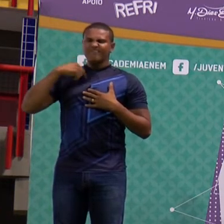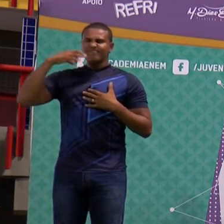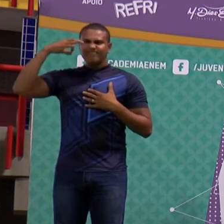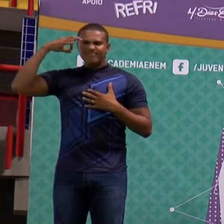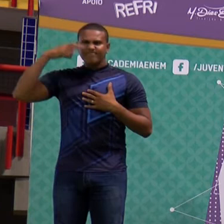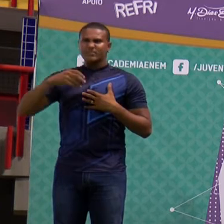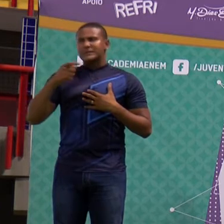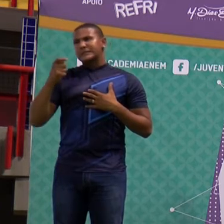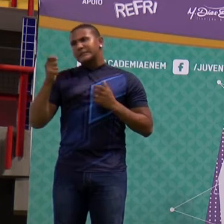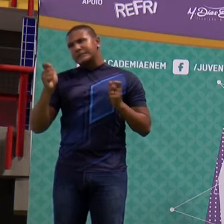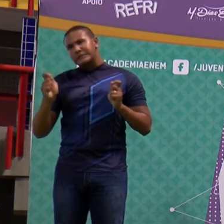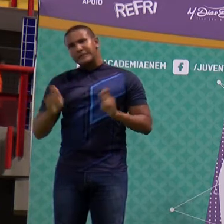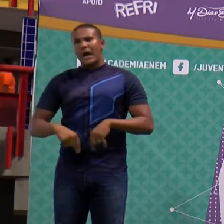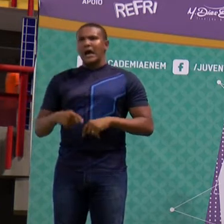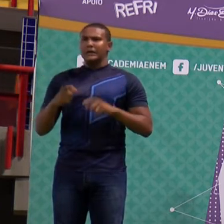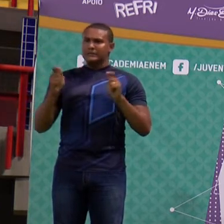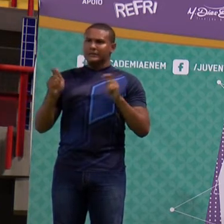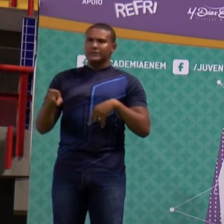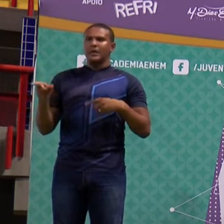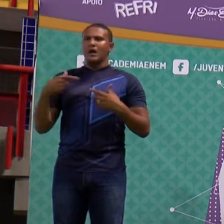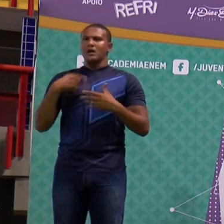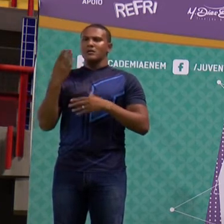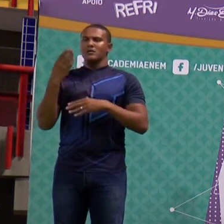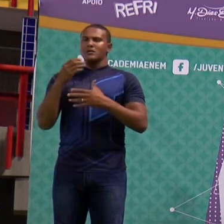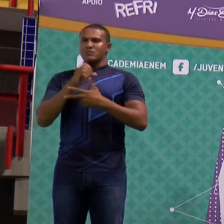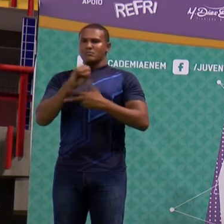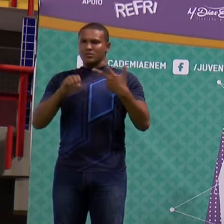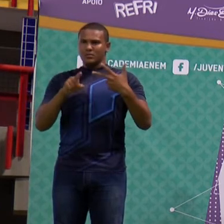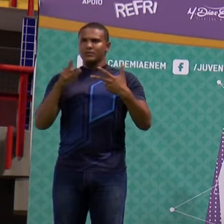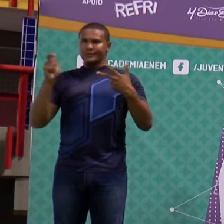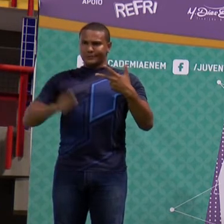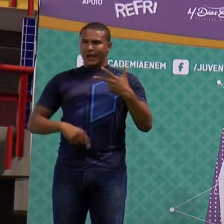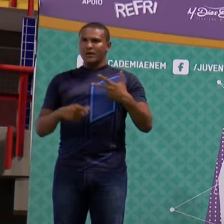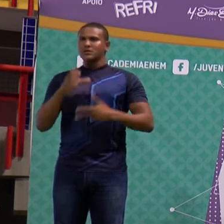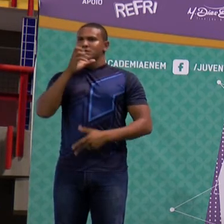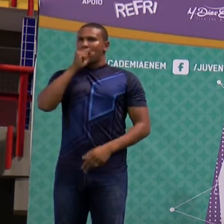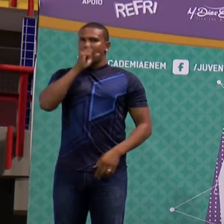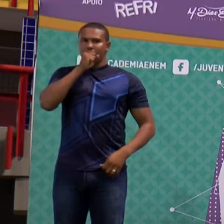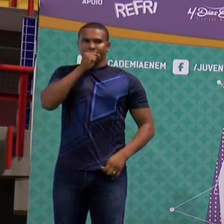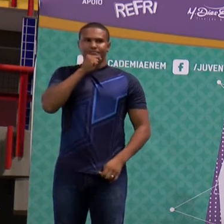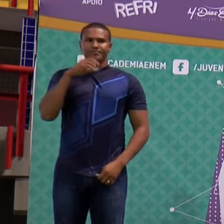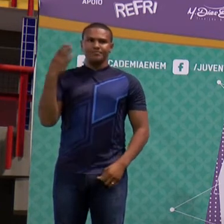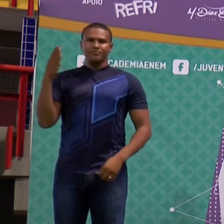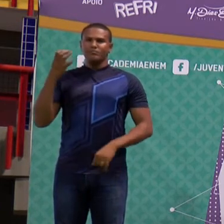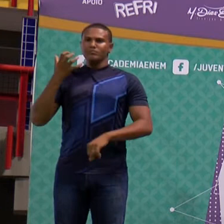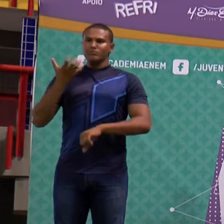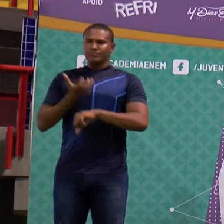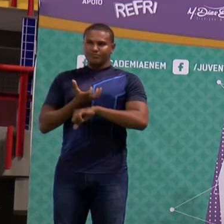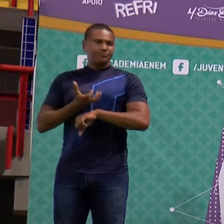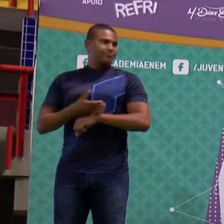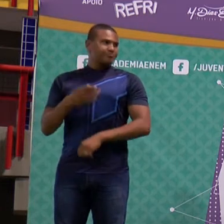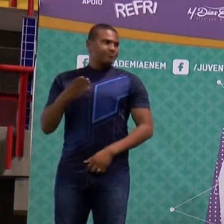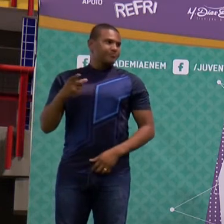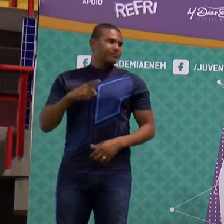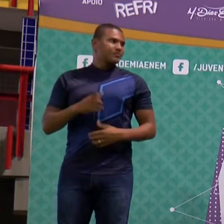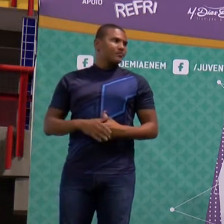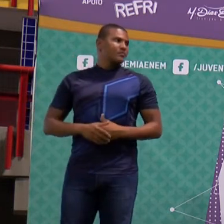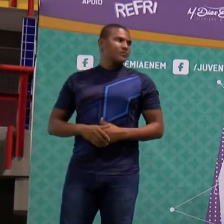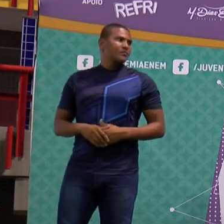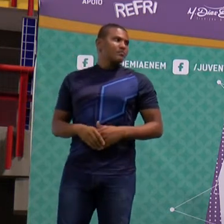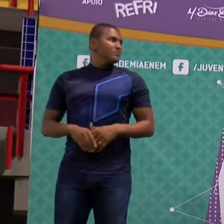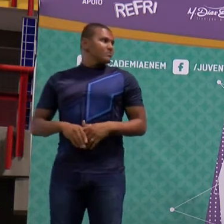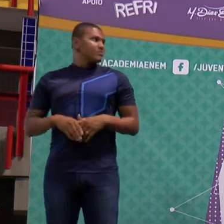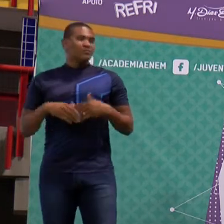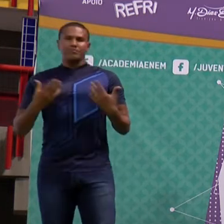na prova de Ciência da Natureza e suas tecnologias no sábado, ok? Então vamos lá, eu vou